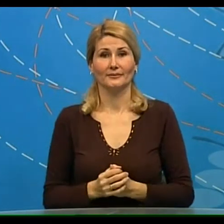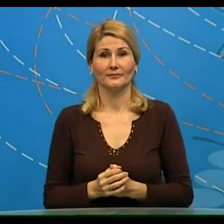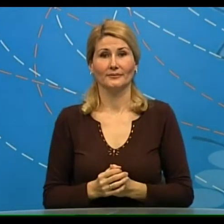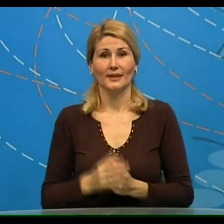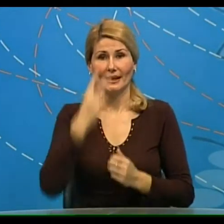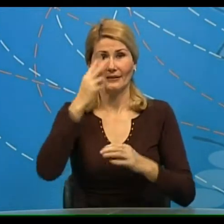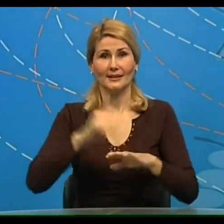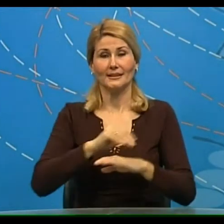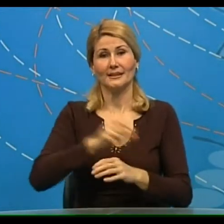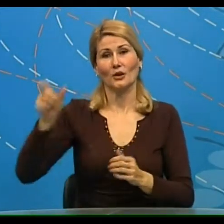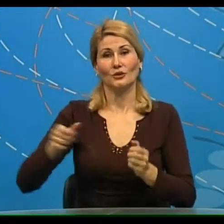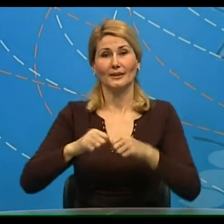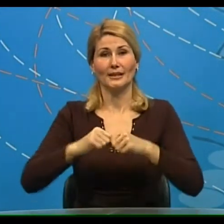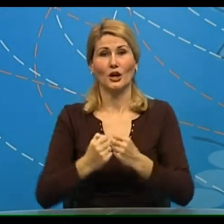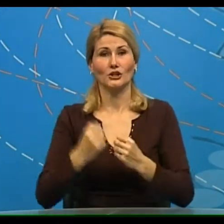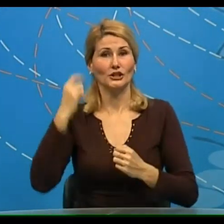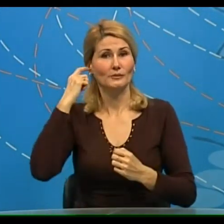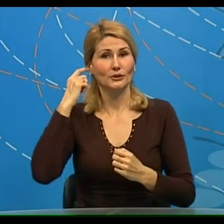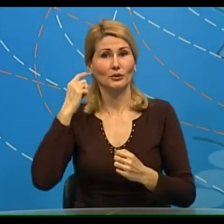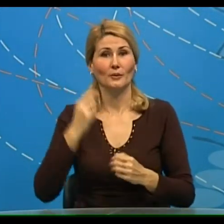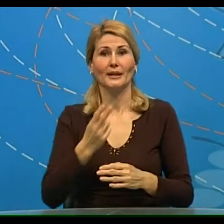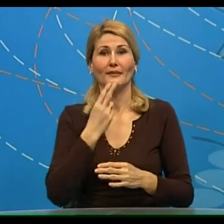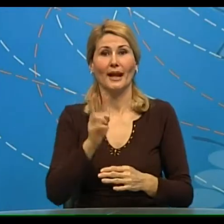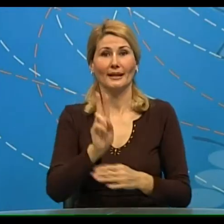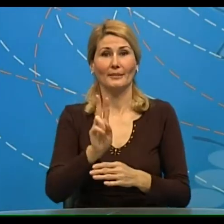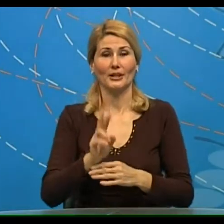Gledali ste vesti za osobe sa oštećenim sluhom. Hvala na pažnji.